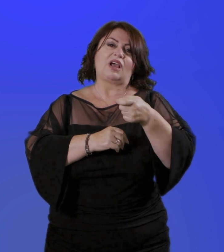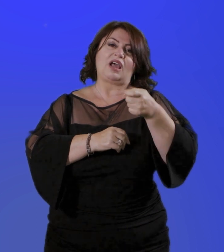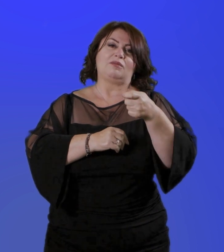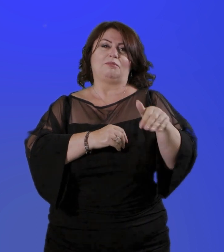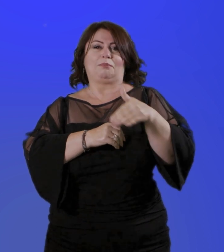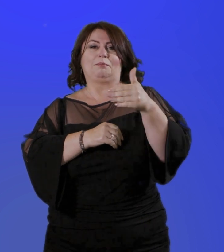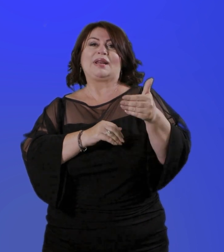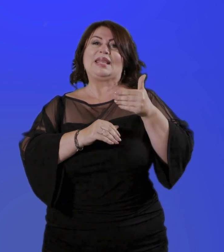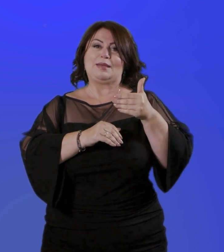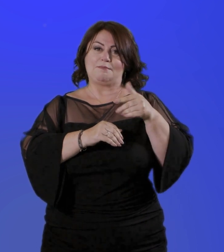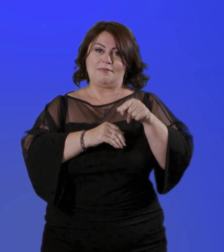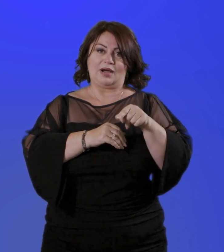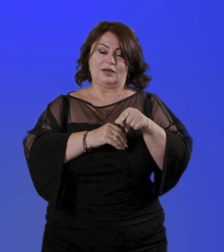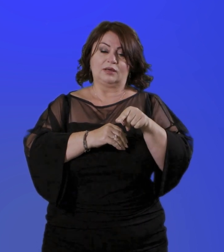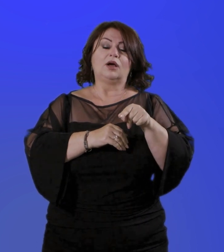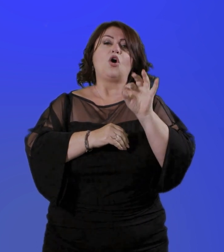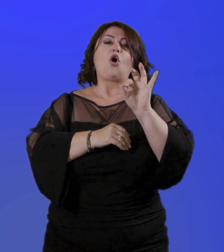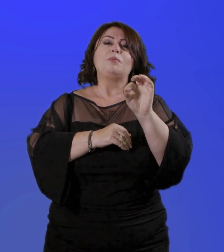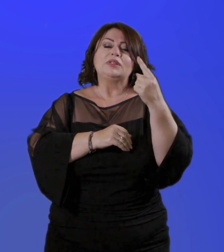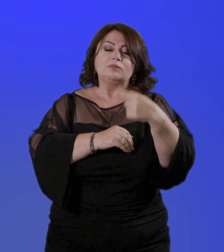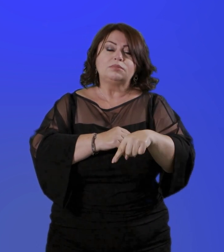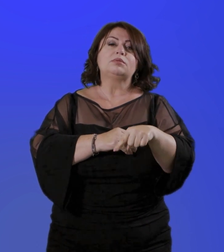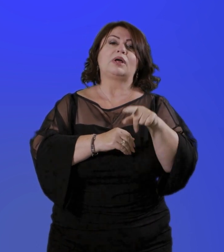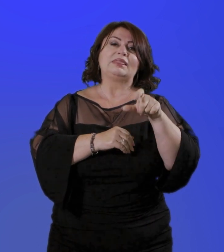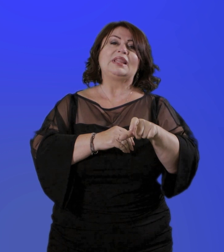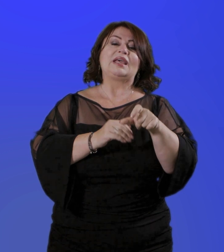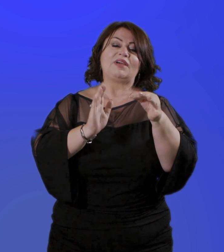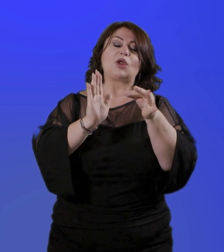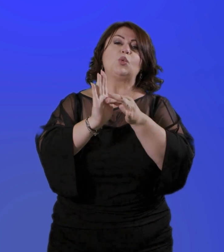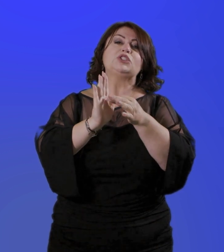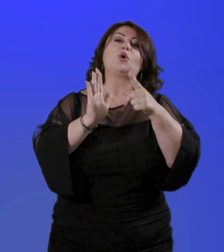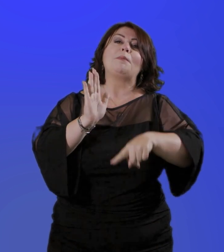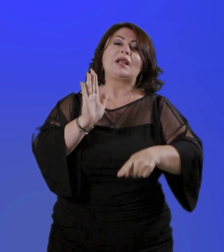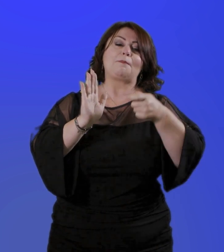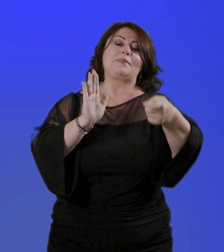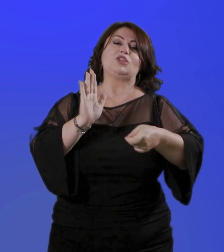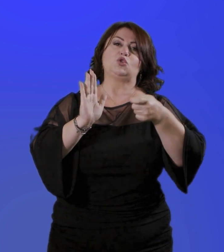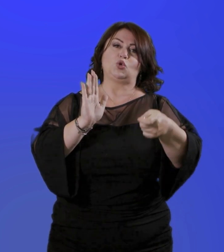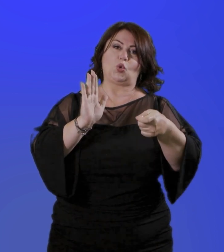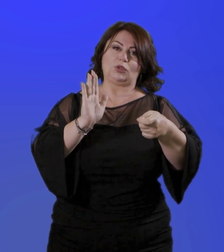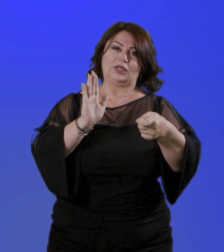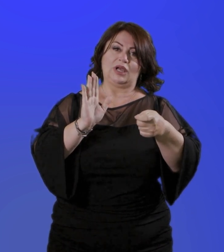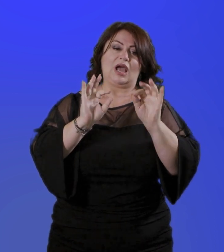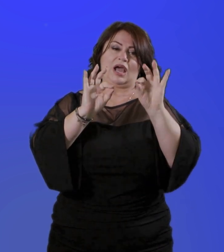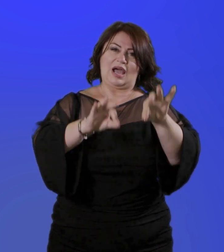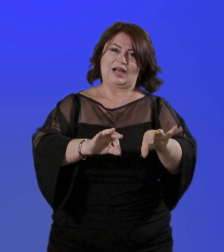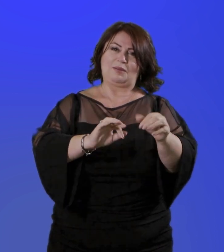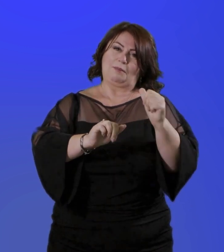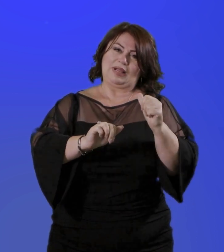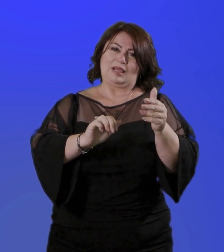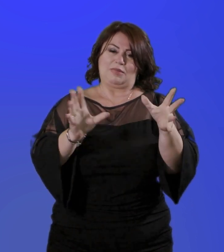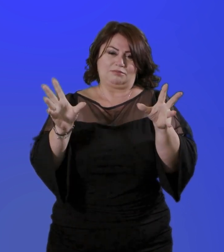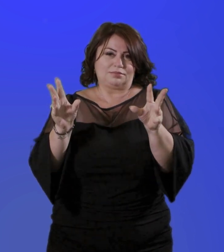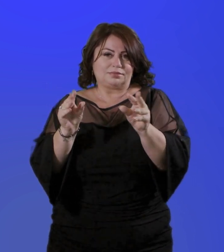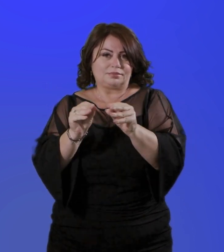maggiorazione è utile per raggiungere il requisito contributivo per il diritto a pensione. È